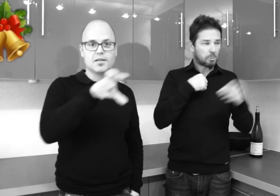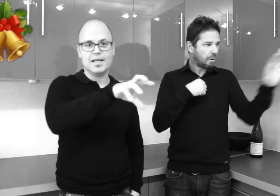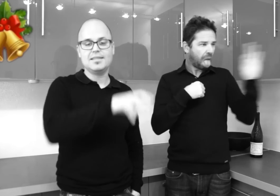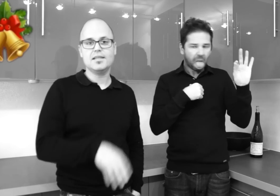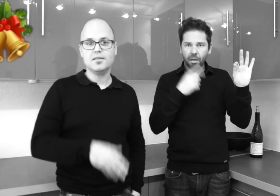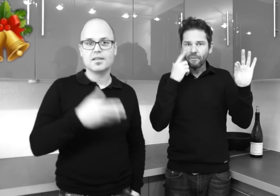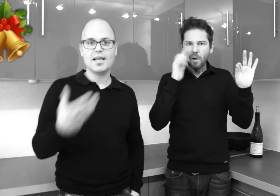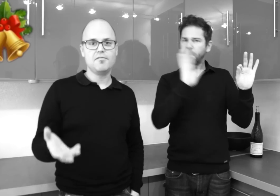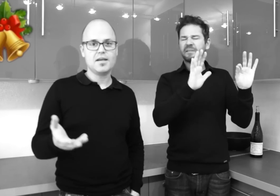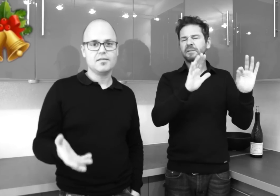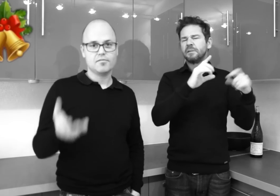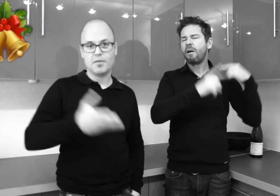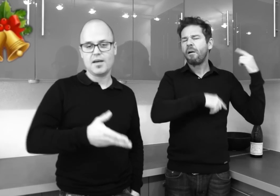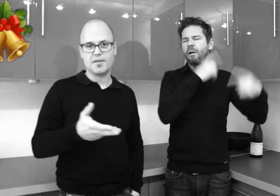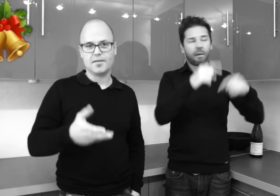classique quel vin va bien avec.